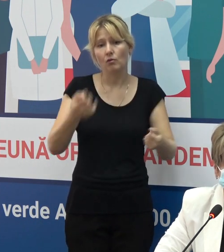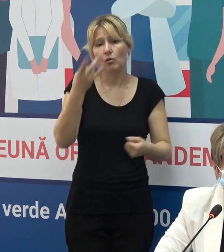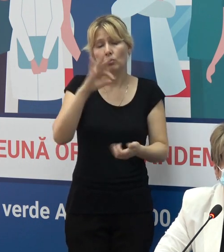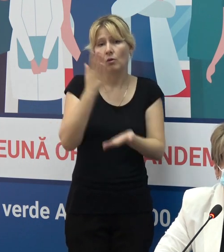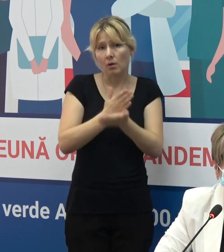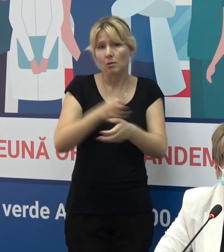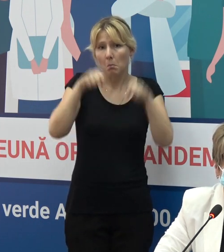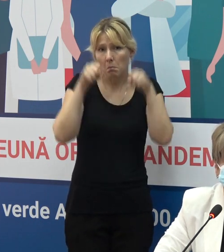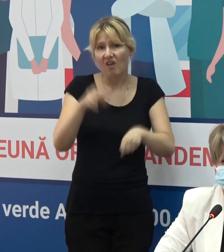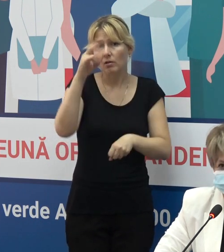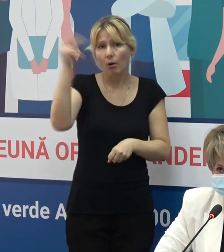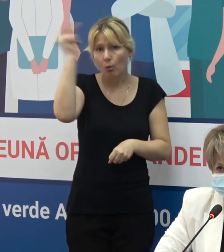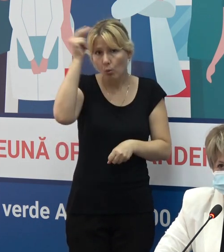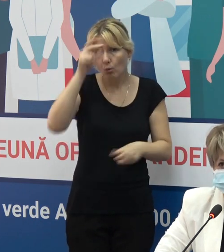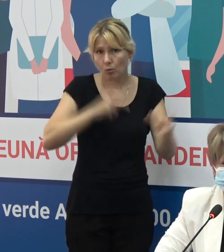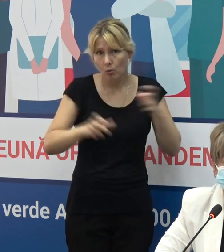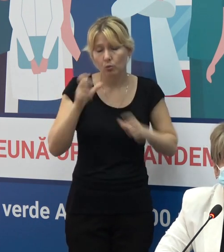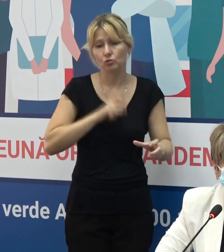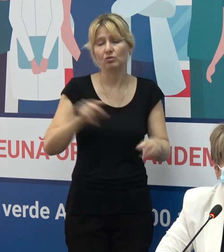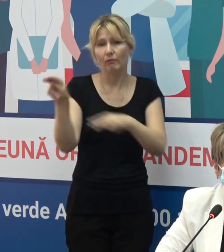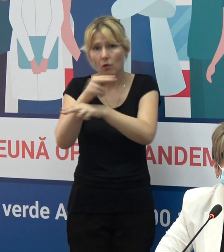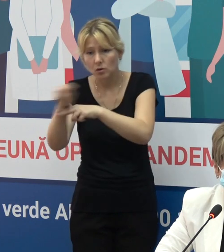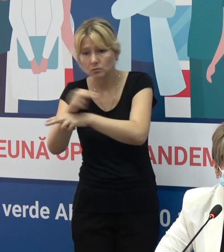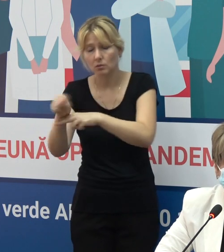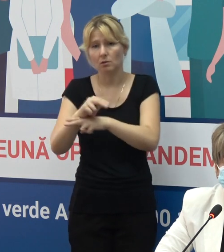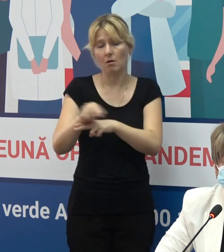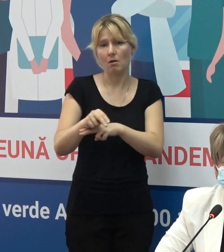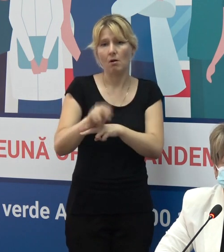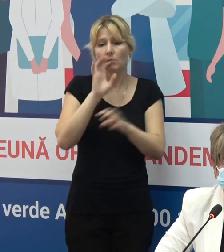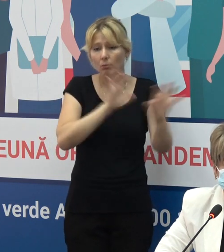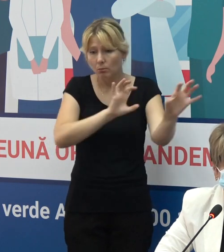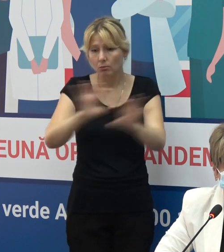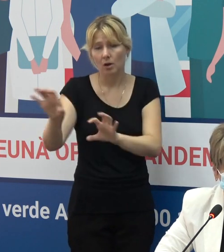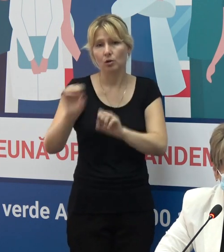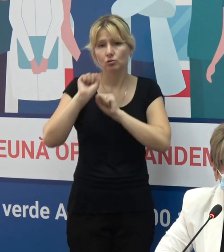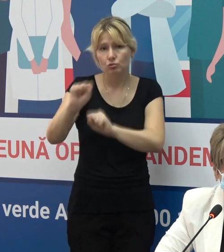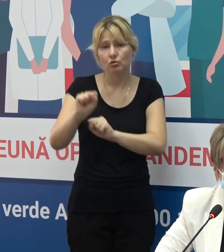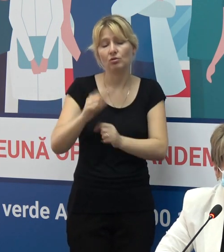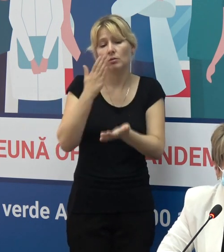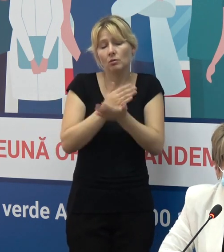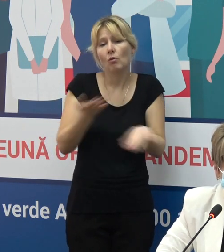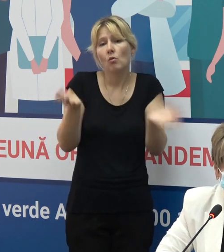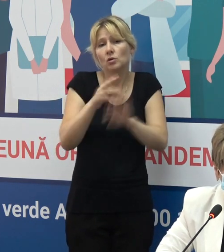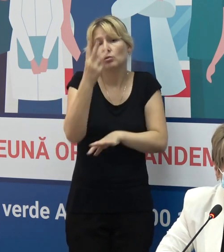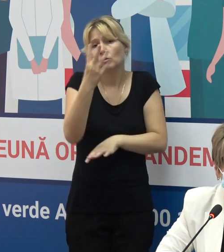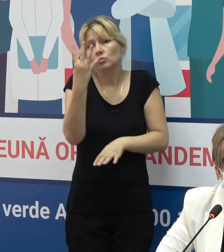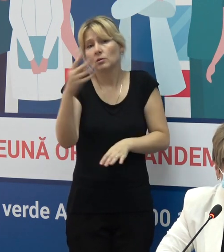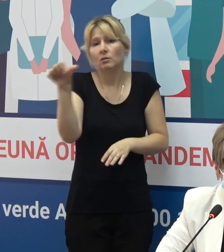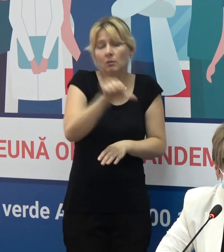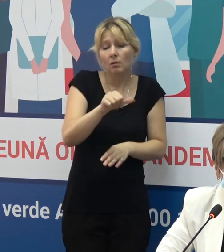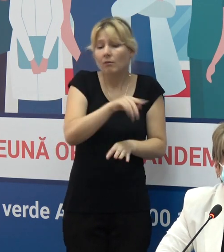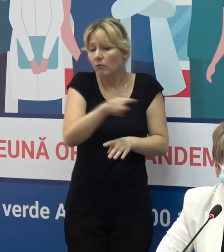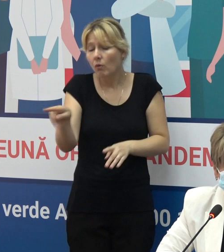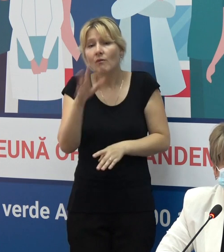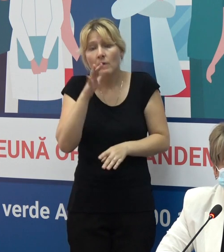au dreptul și la o educație în siguranță. Mai sunt 3-4 săptămâni, în aceste 3-4